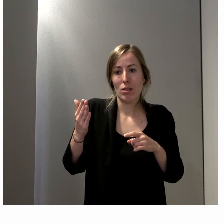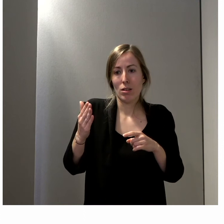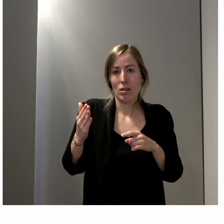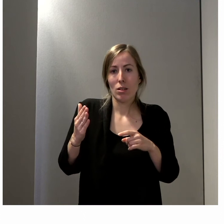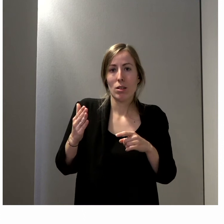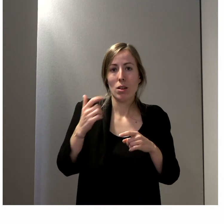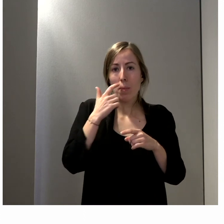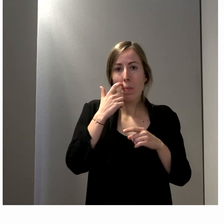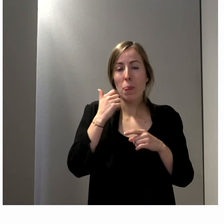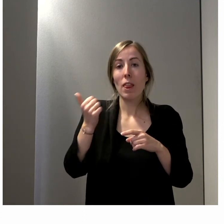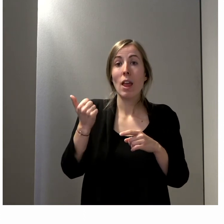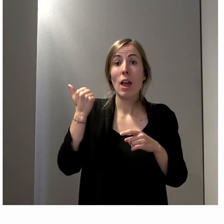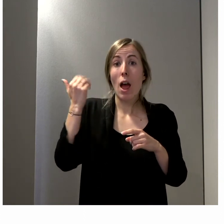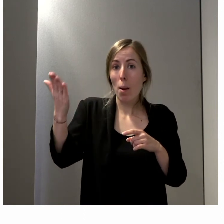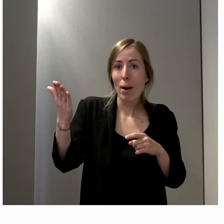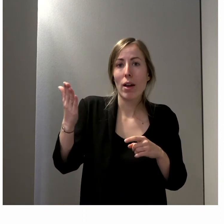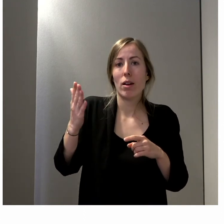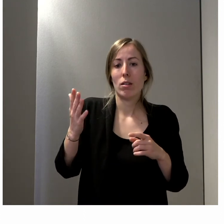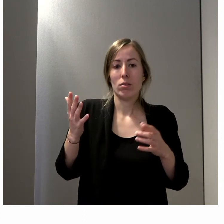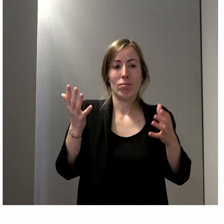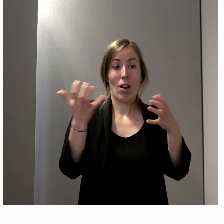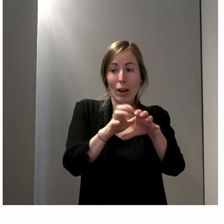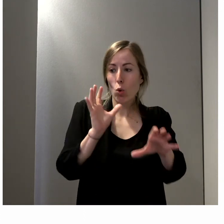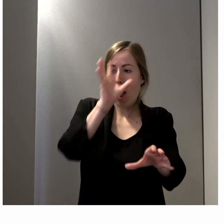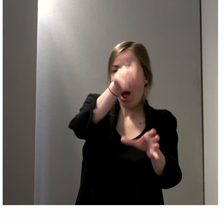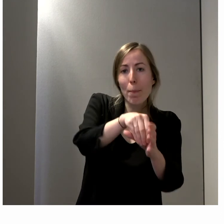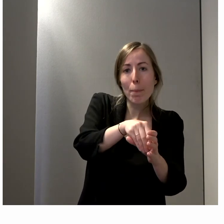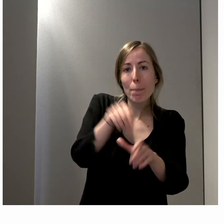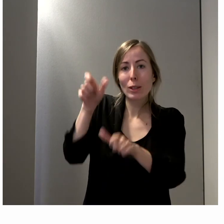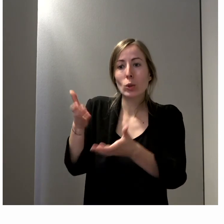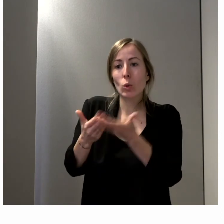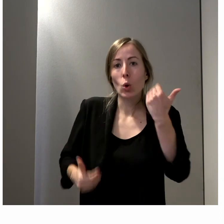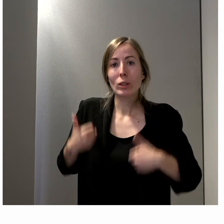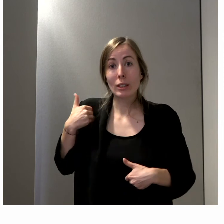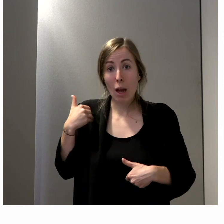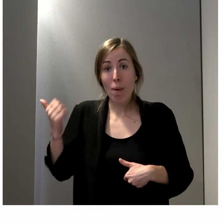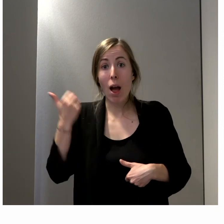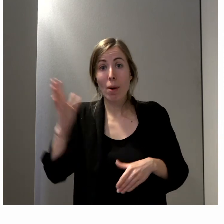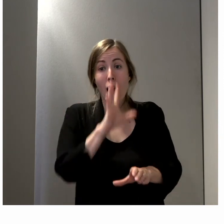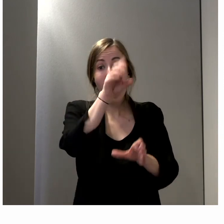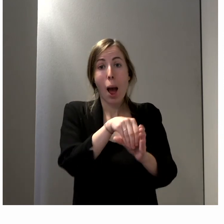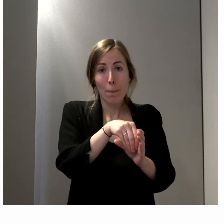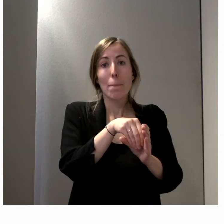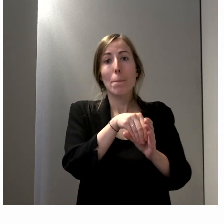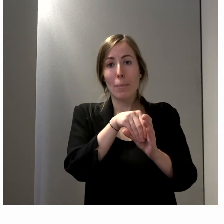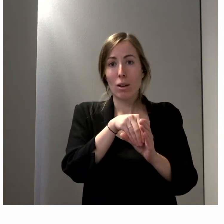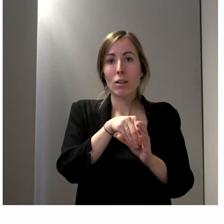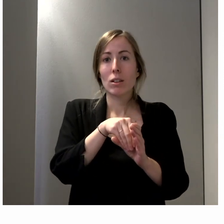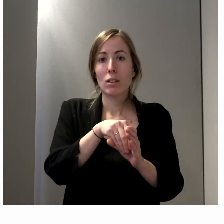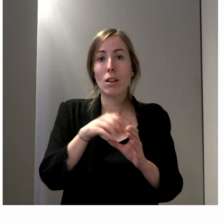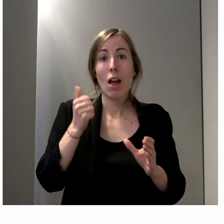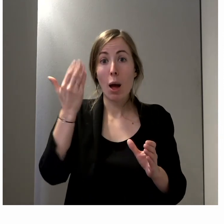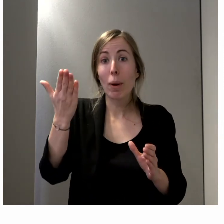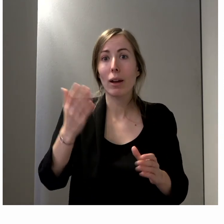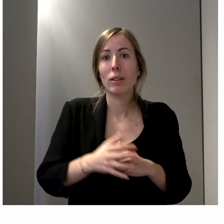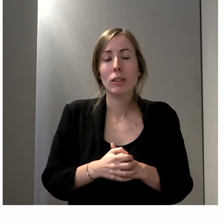toutes ces réunions ou conseils, on dit, on va suivre le conseil municipal, encore faut-il pouvoir y aller. Donc, la question de